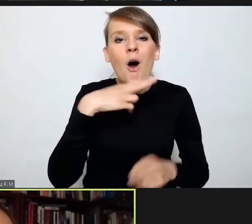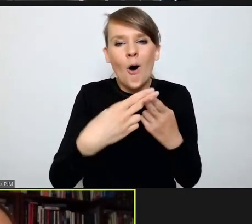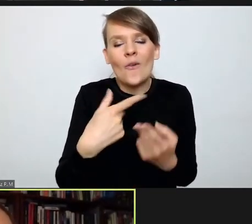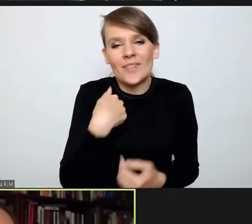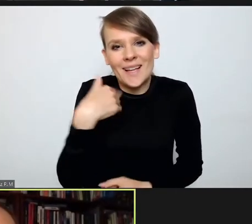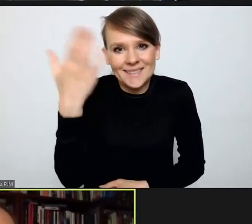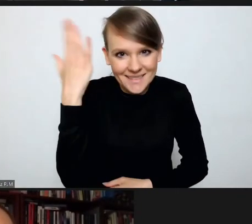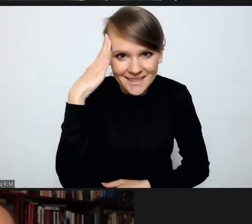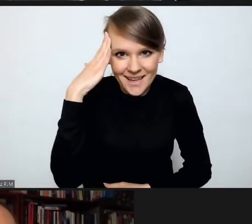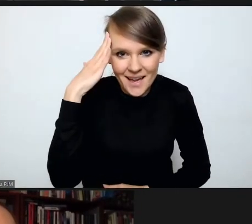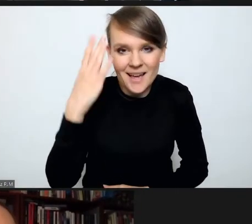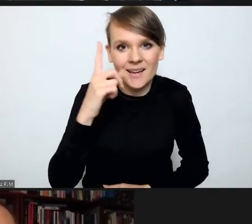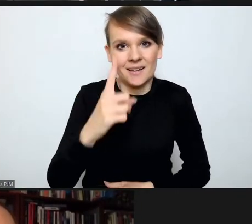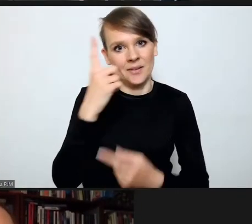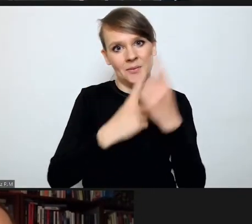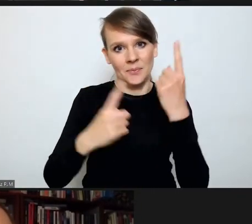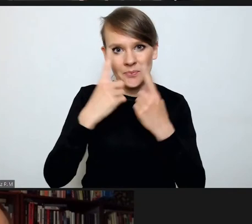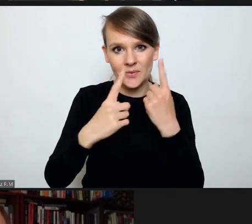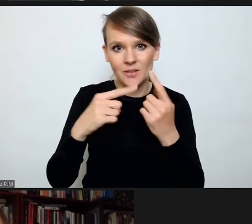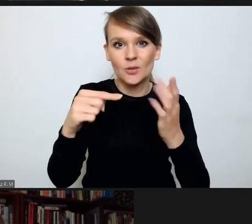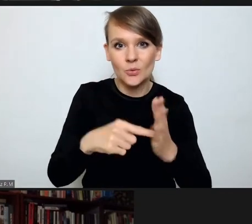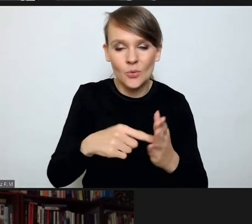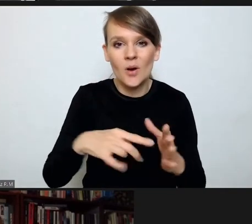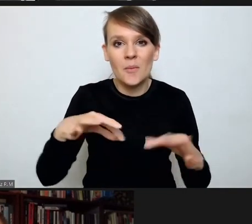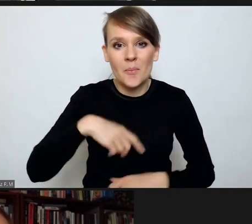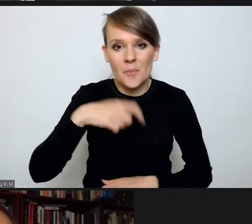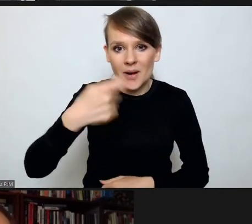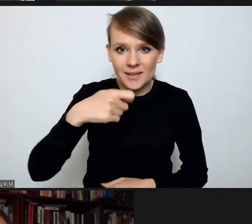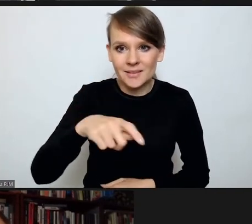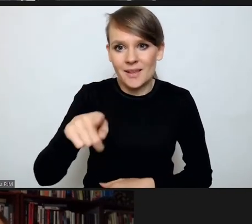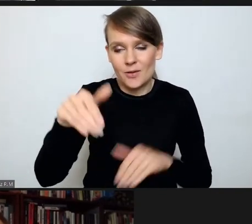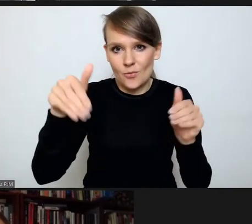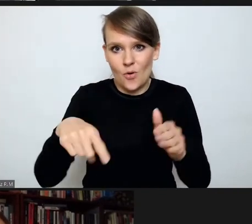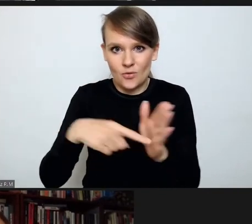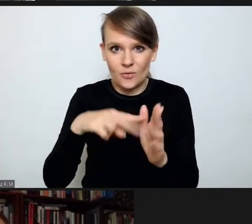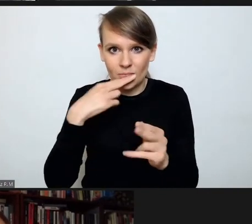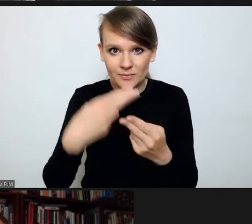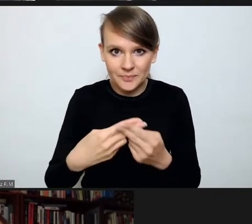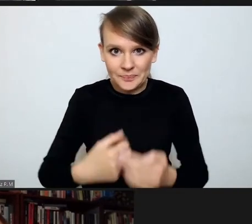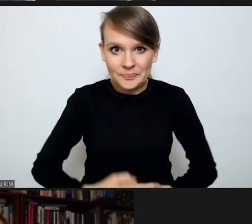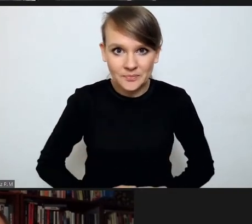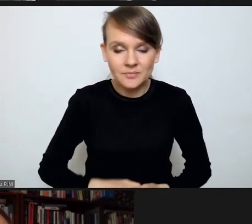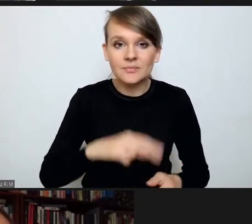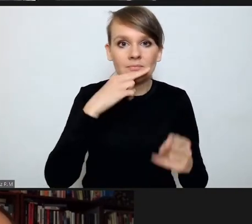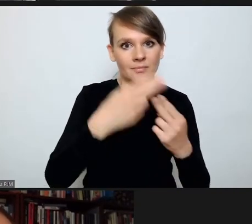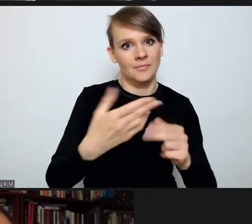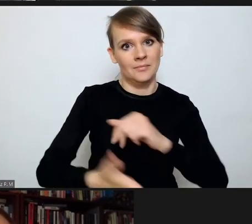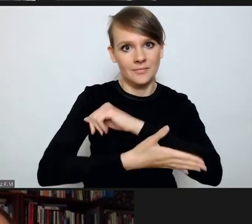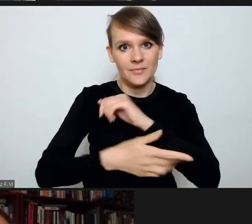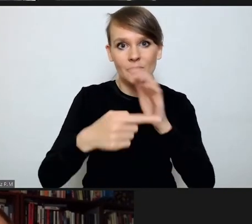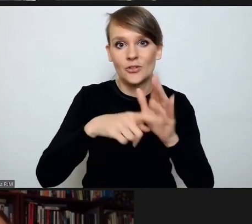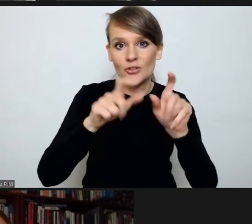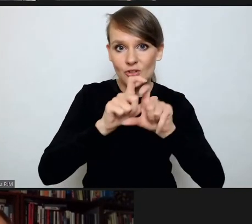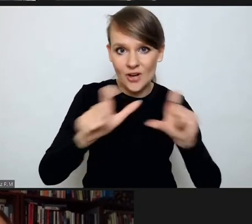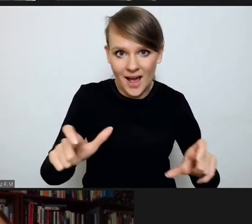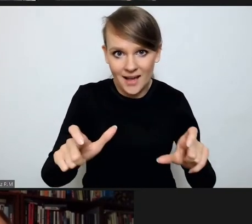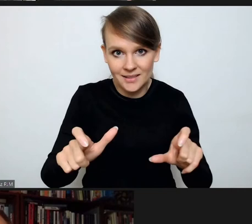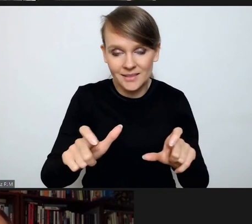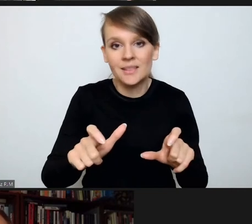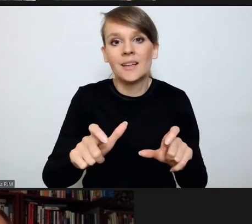ale tu mi się wydaje, że dobrze by było, żeby pan prezydent to wytłumaczył. Odpowiedź opiera na sekwencji czasu przede wszystkim. Przede wszystkim